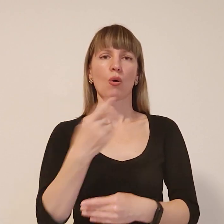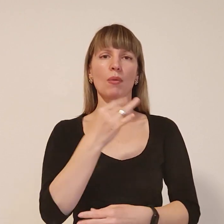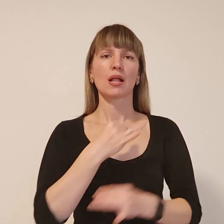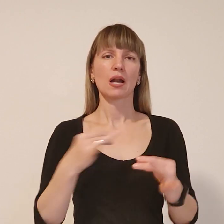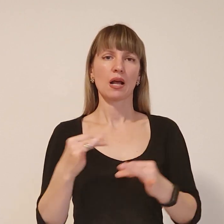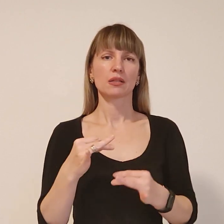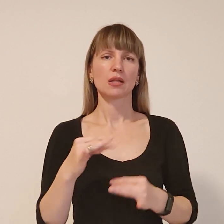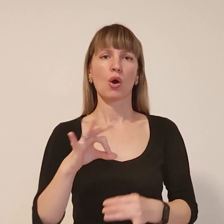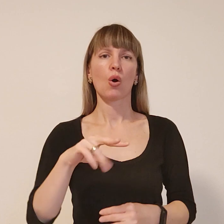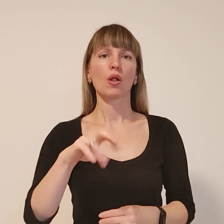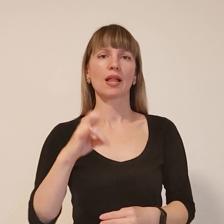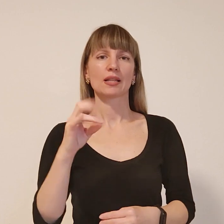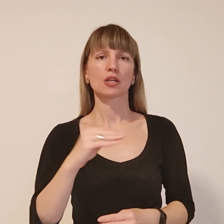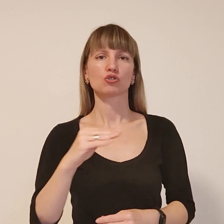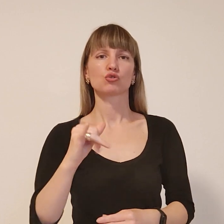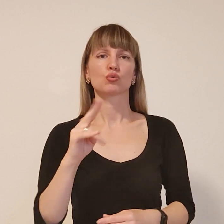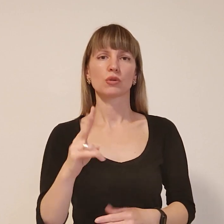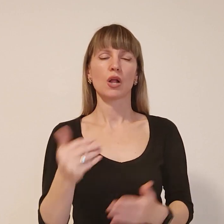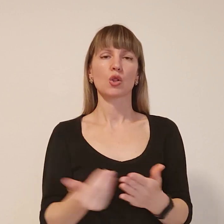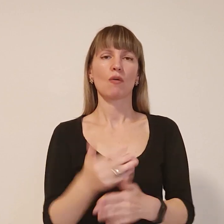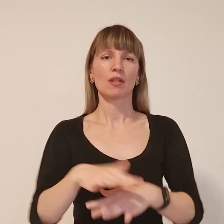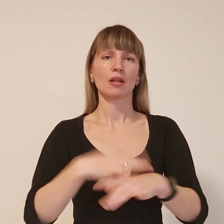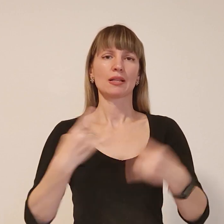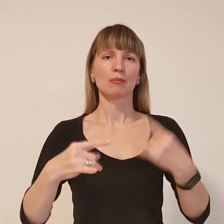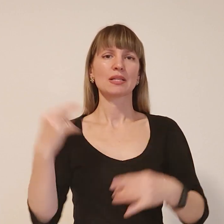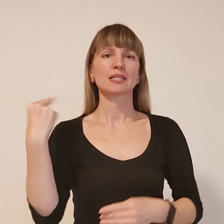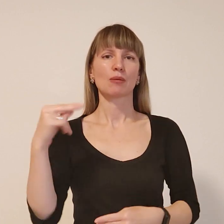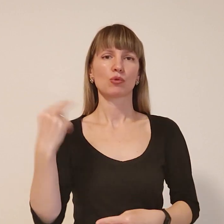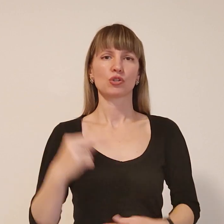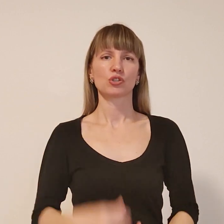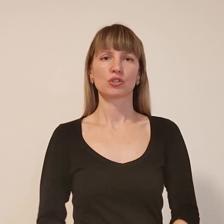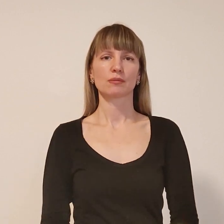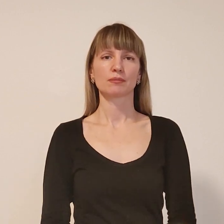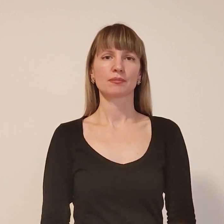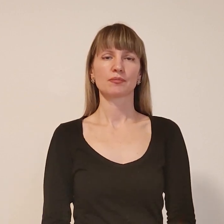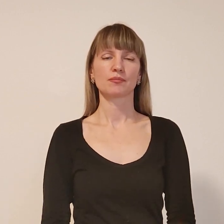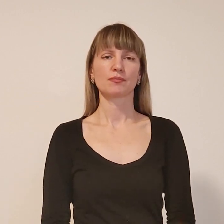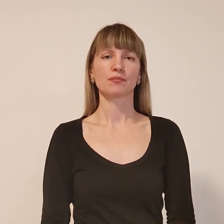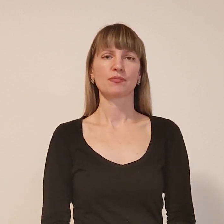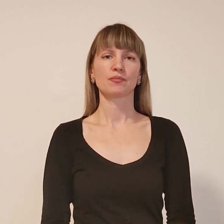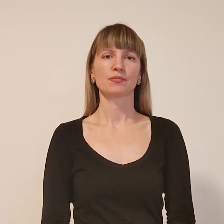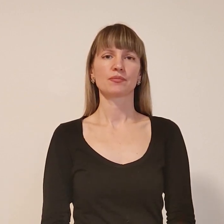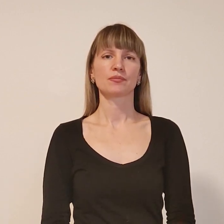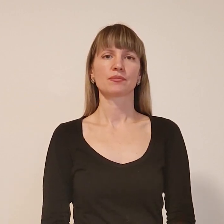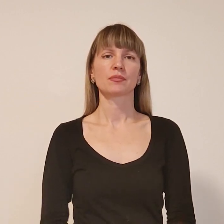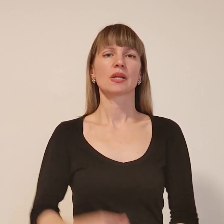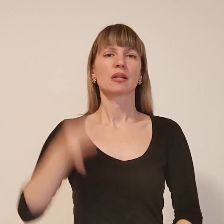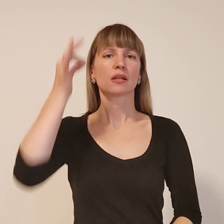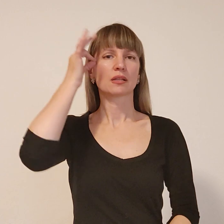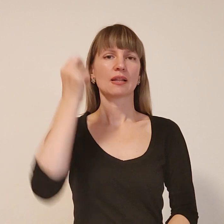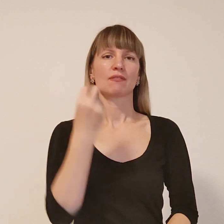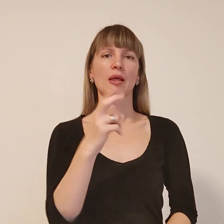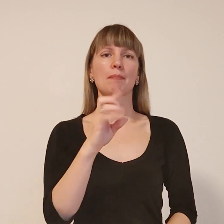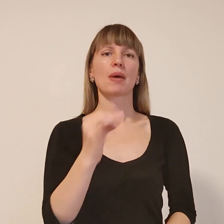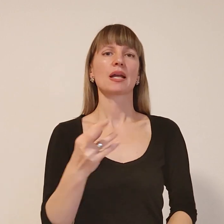Олена Жук. Новини на Суспільному. Запоріжжя. Нагадаємо, 12 березня у